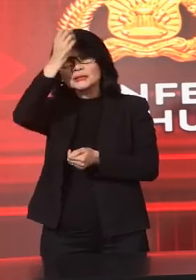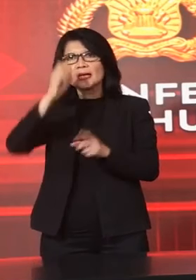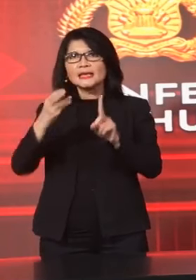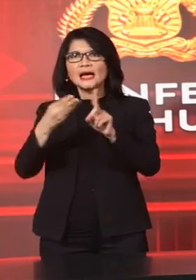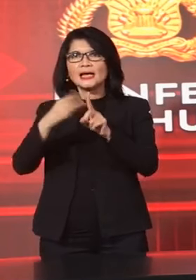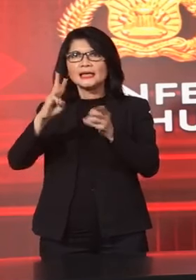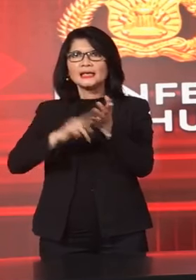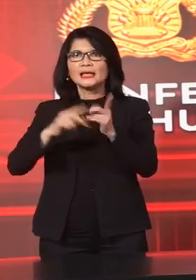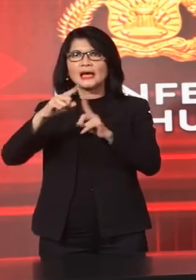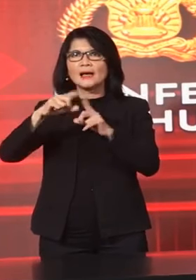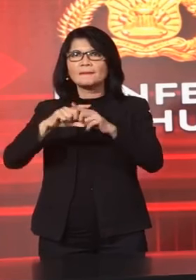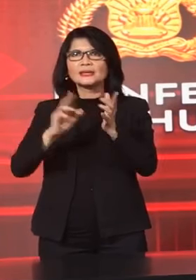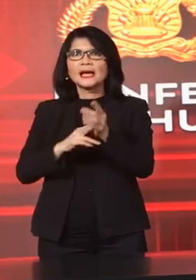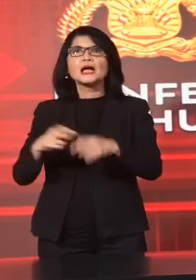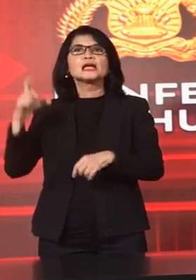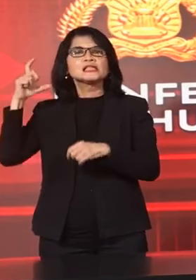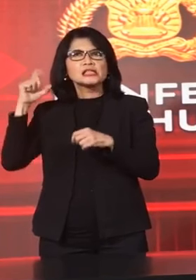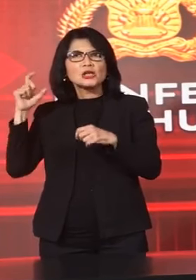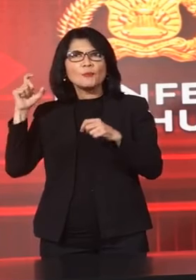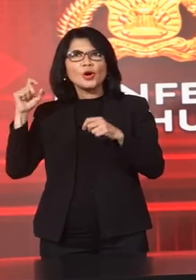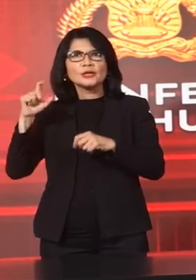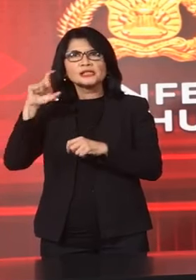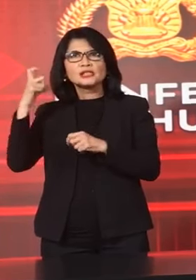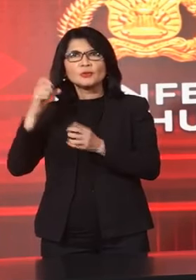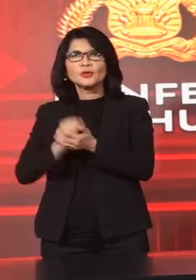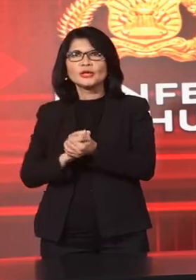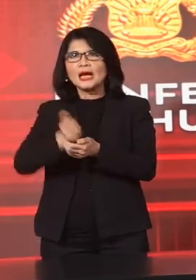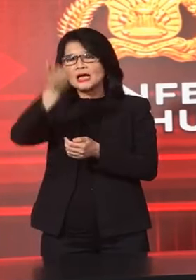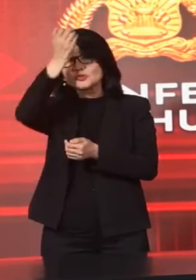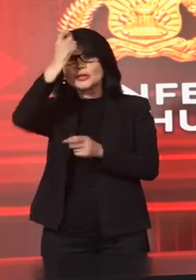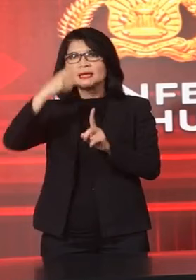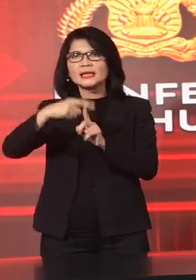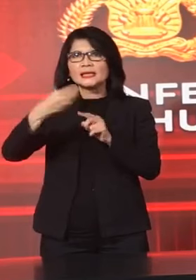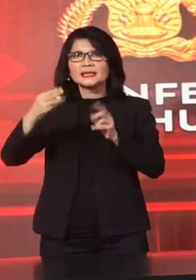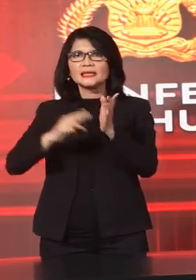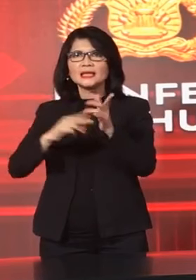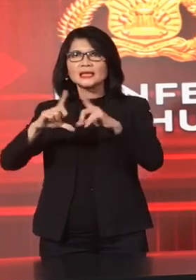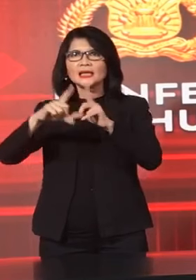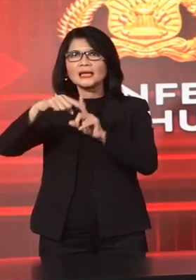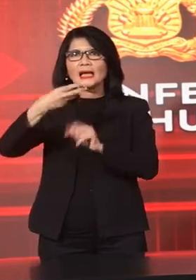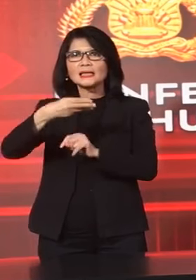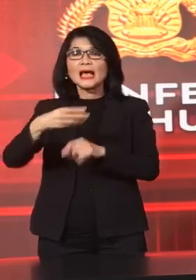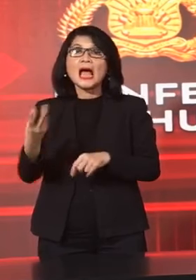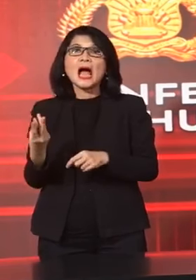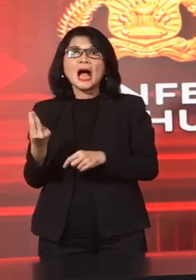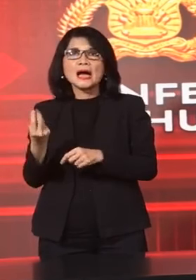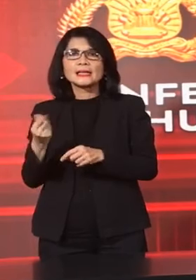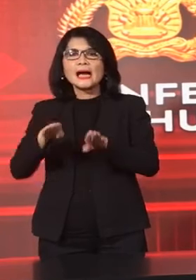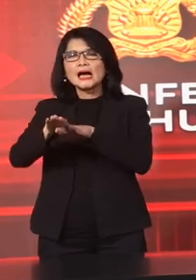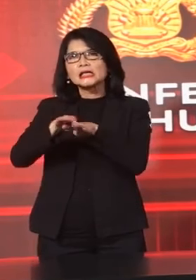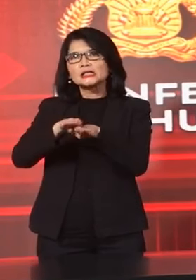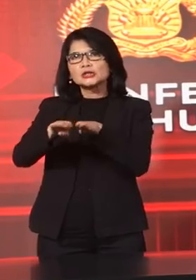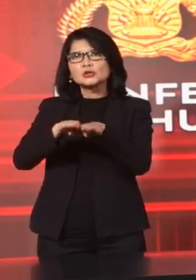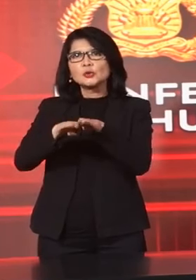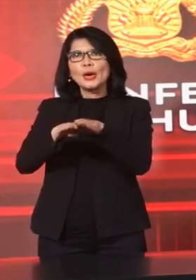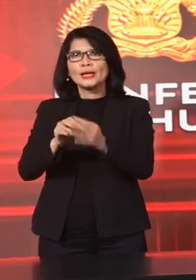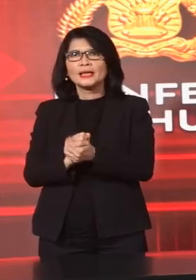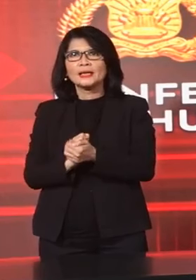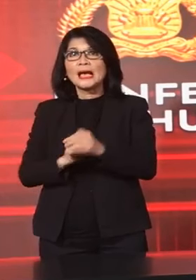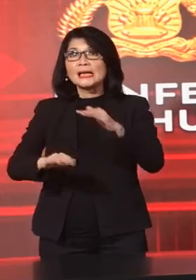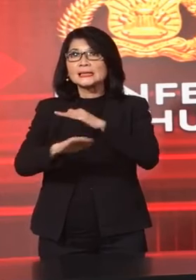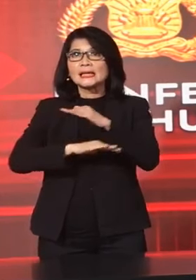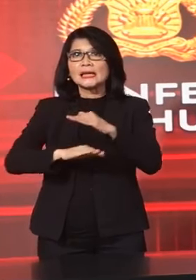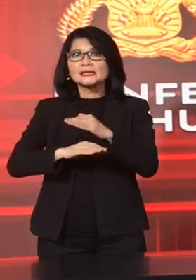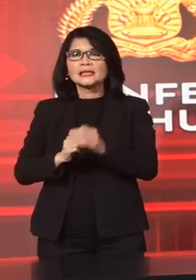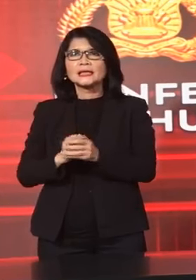Kesultanan Cirebon Kesultanan Ternate Dengan Harga Sesuai Acuan PT